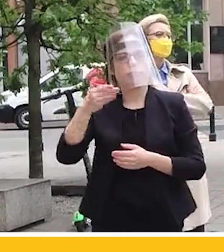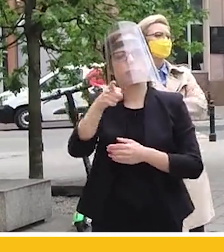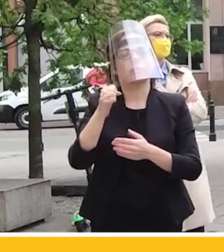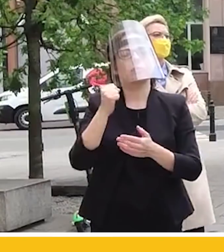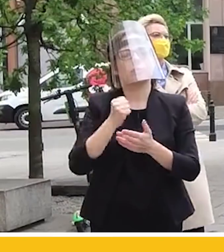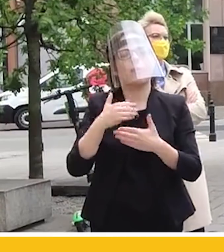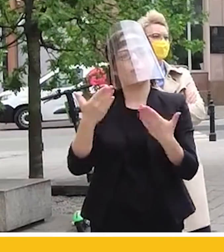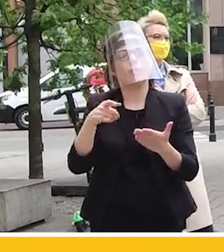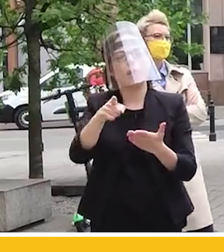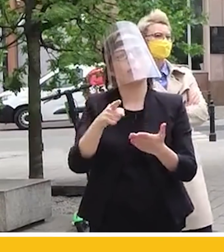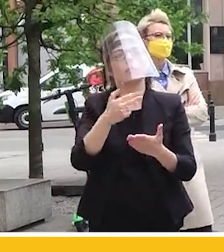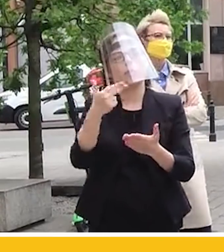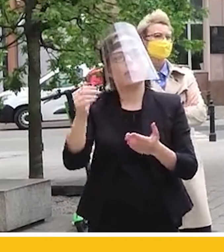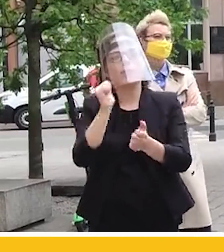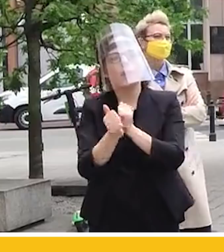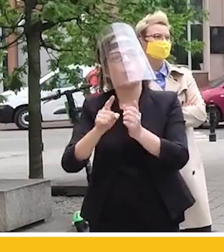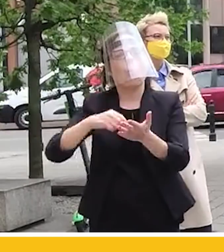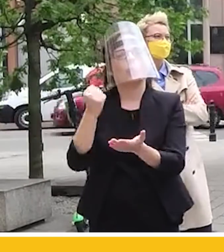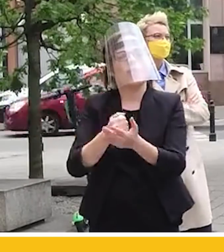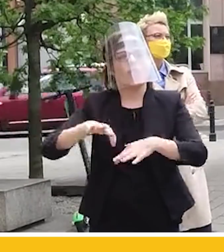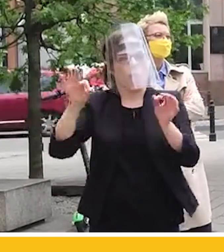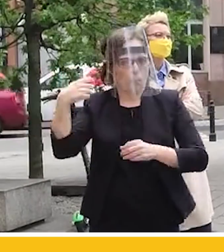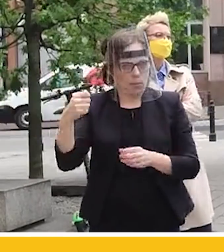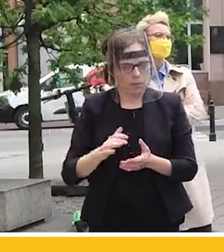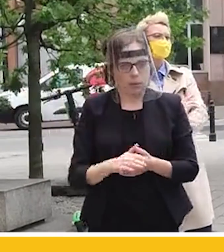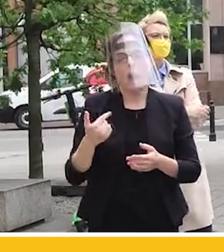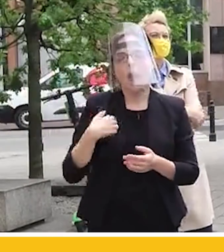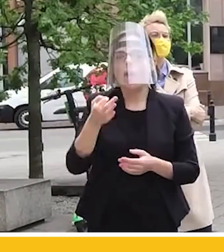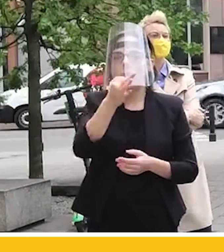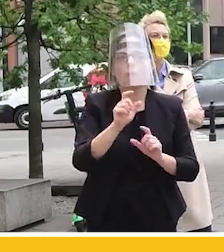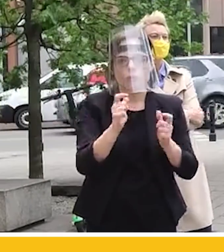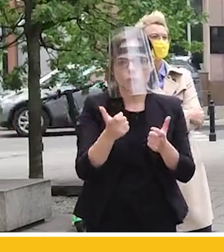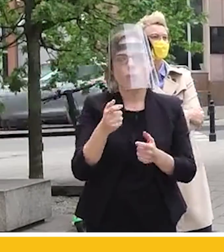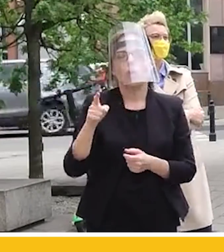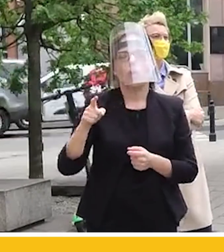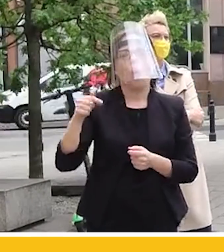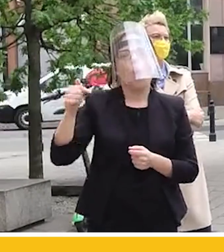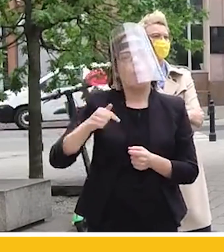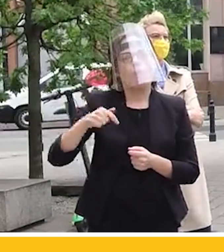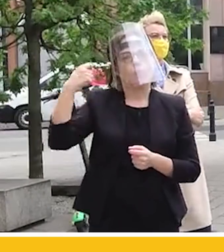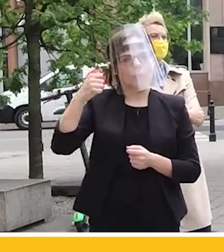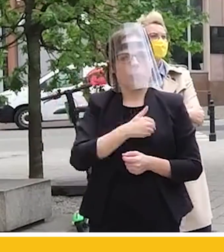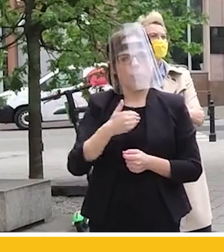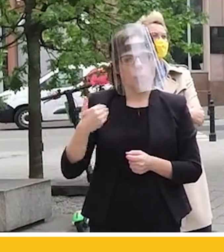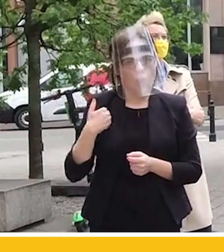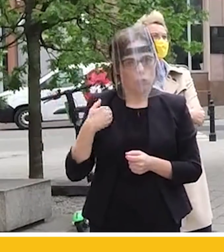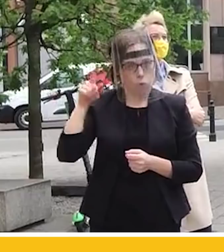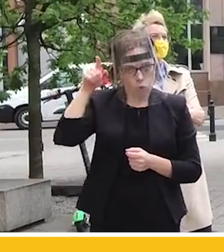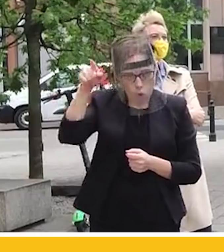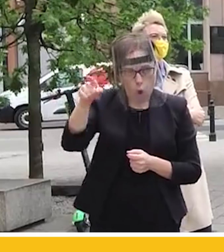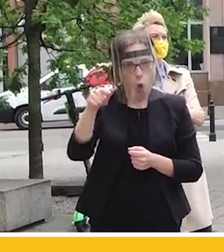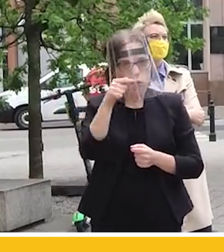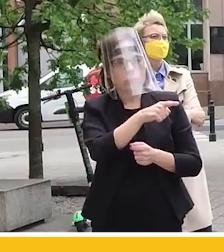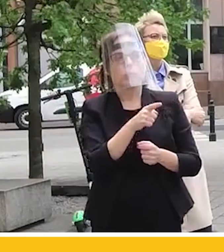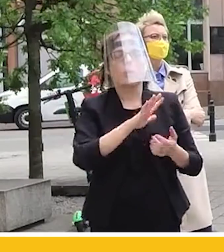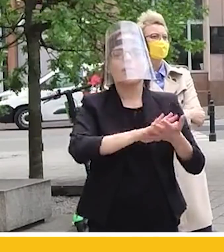zapytałbym go, w jaki sposób do obowiązków prezydenta Rzeczpospolitej należy zakup truskawek na targu